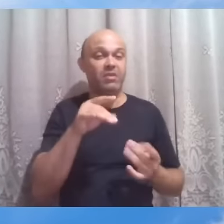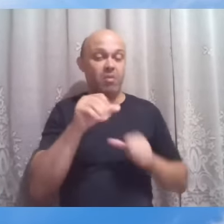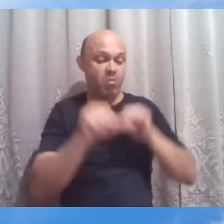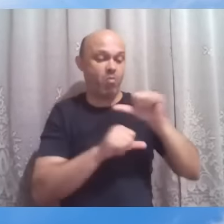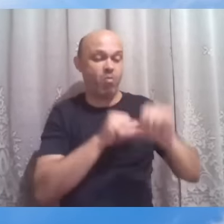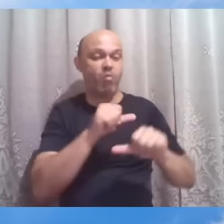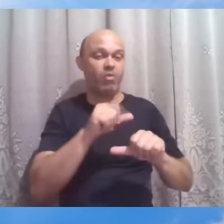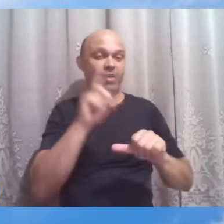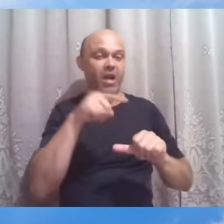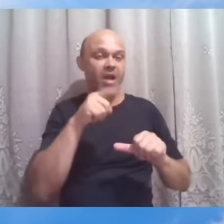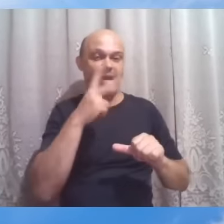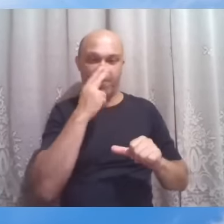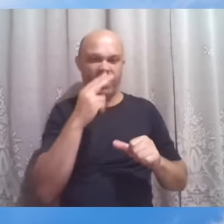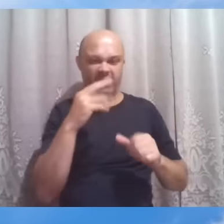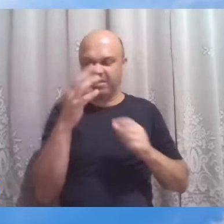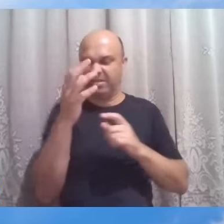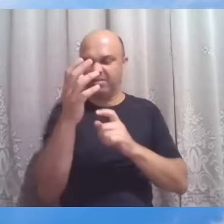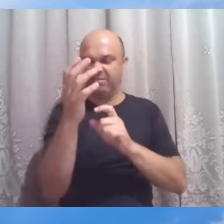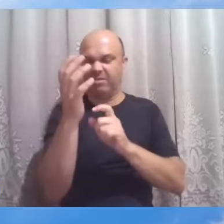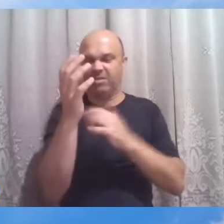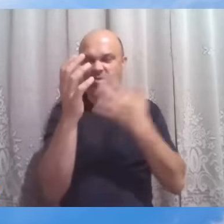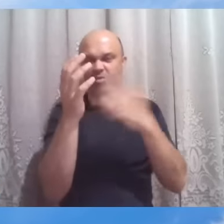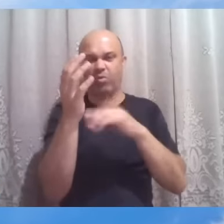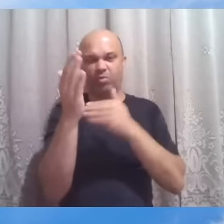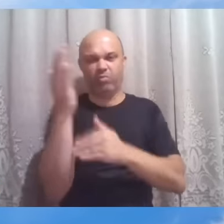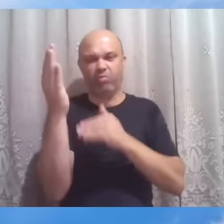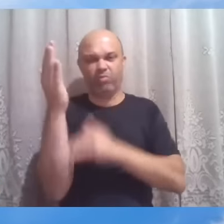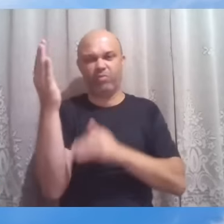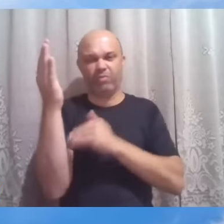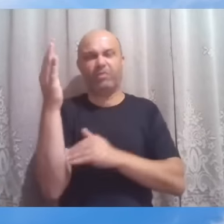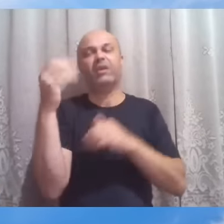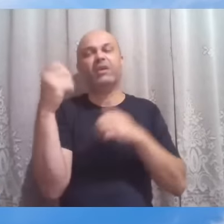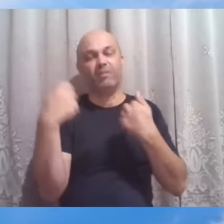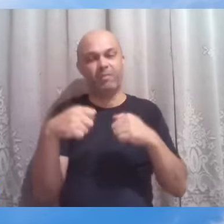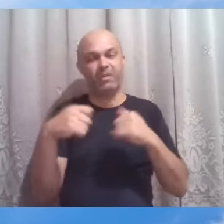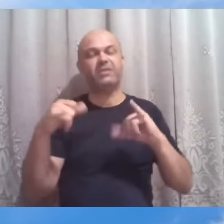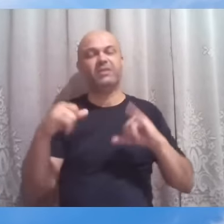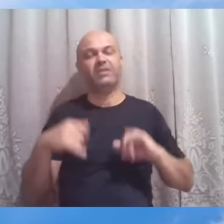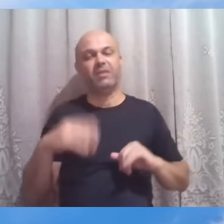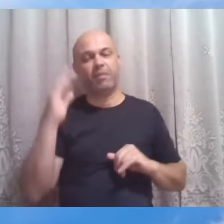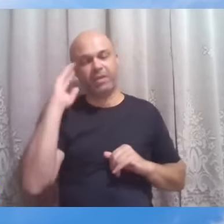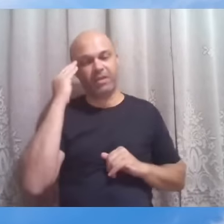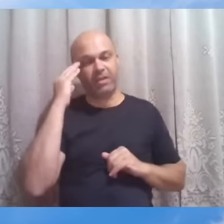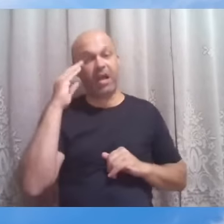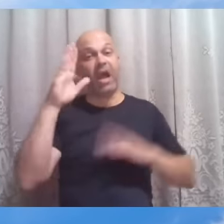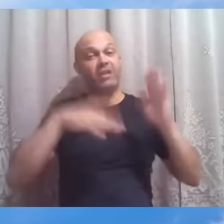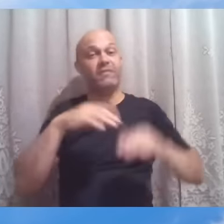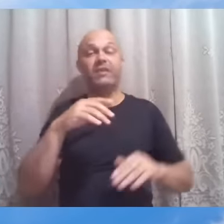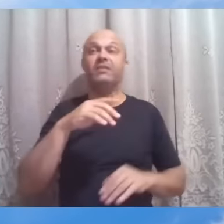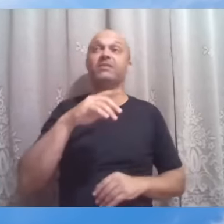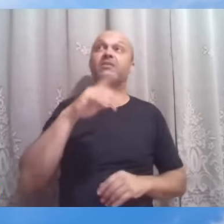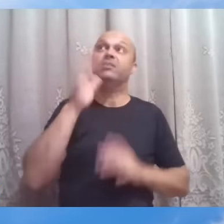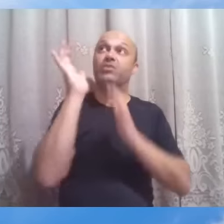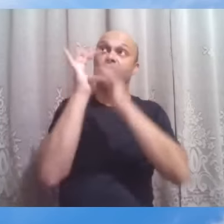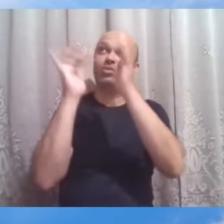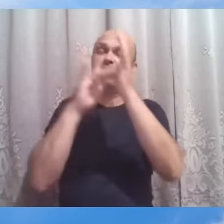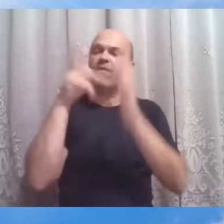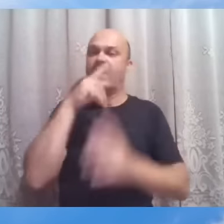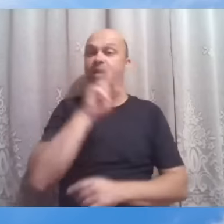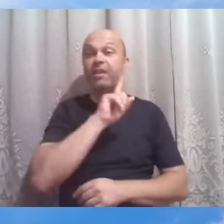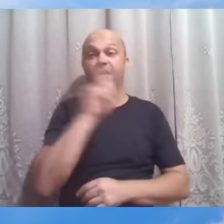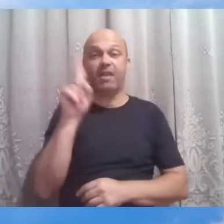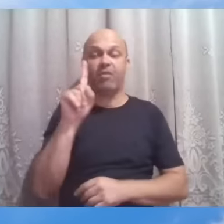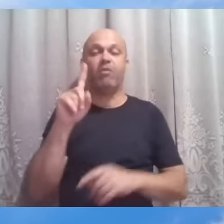santificantes. Muitas vezes, o não de Jesus é o bendito recurso salvador e